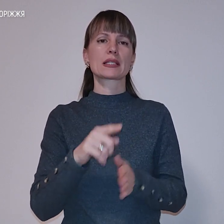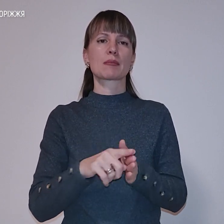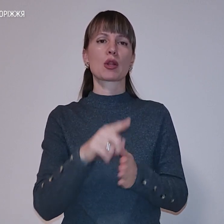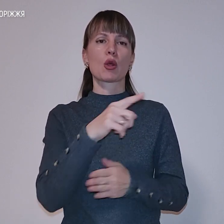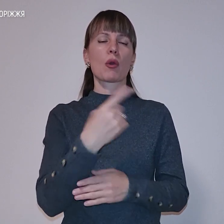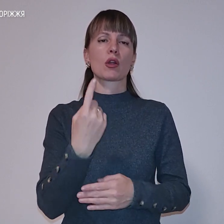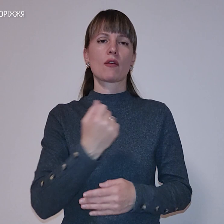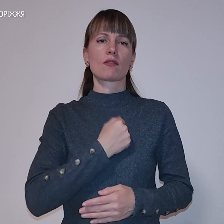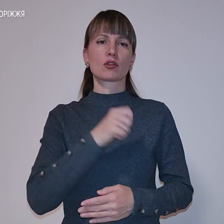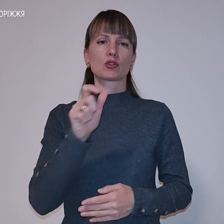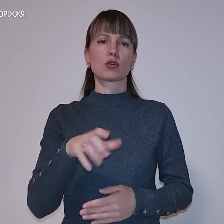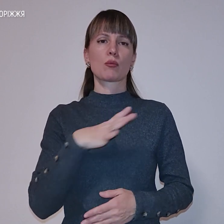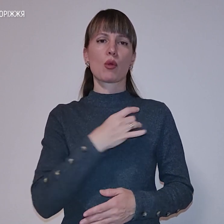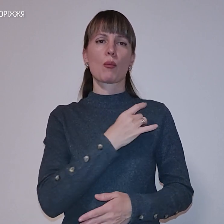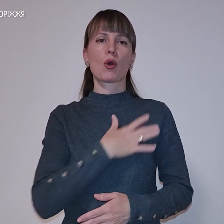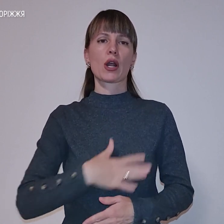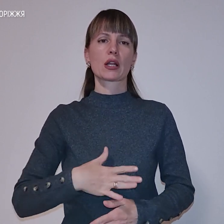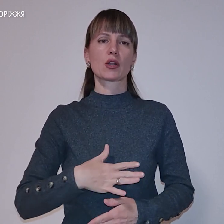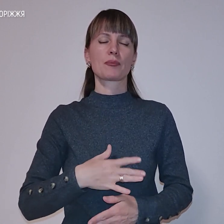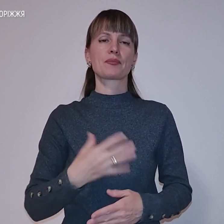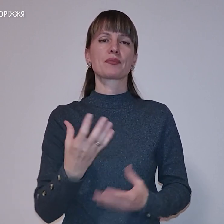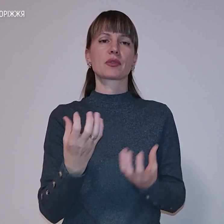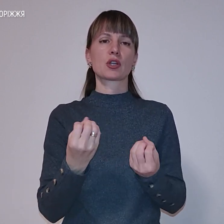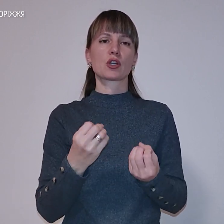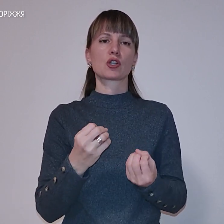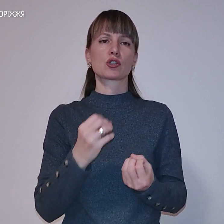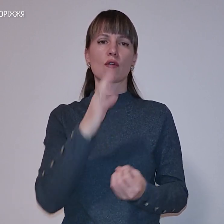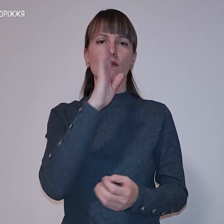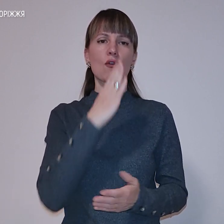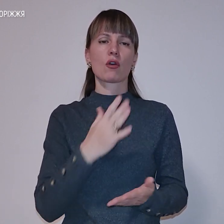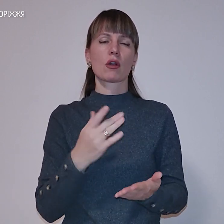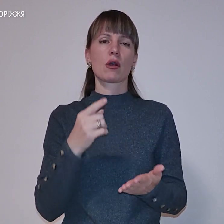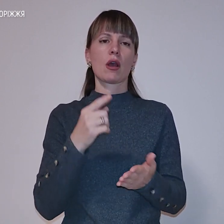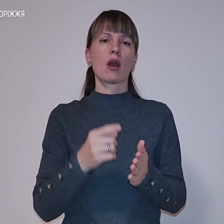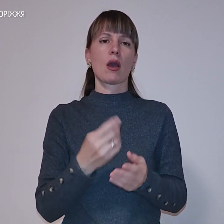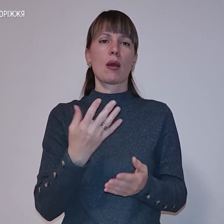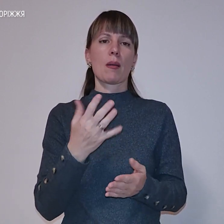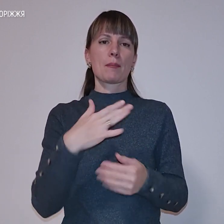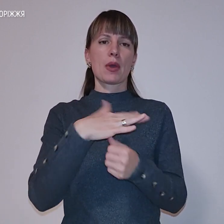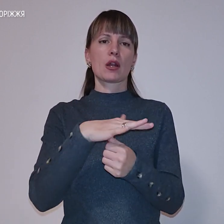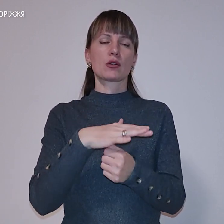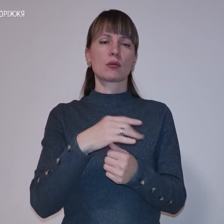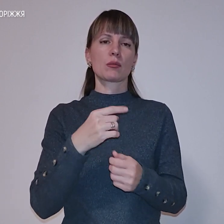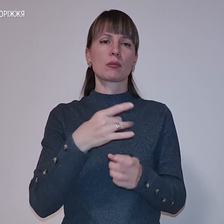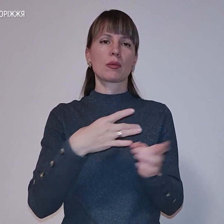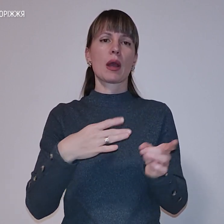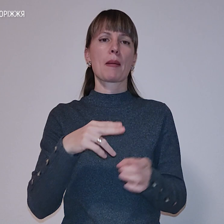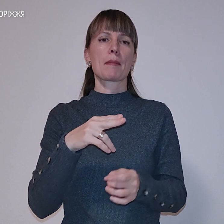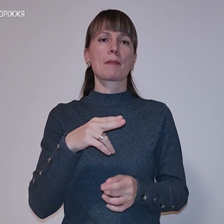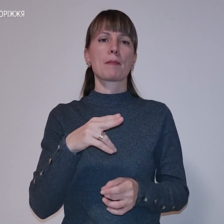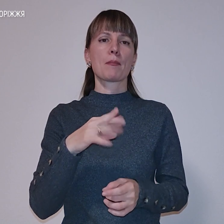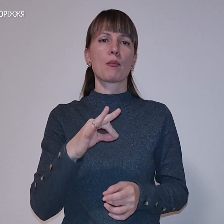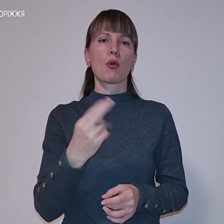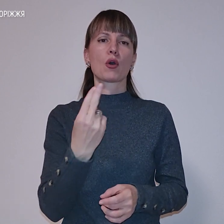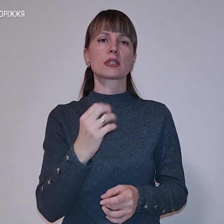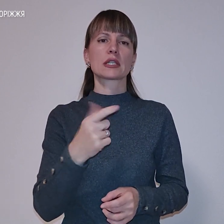військовослужбовця було поранено. Також противник наніс удари гелікоптерами парами Мі-24 по цегляному заводу у Малій